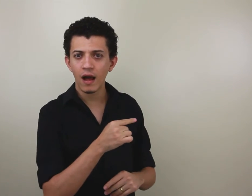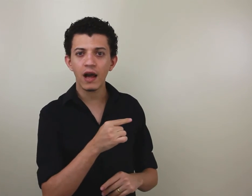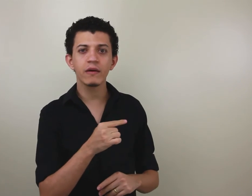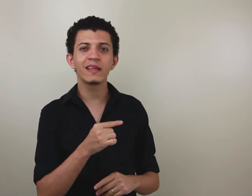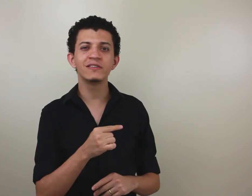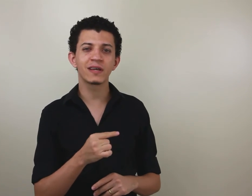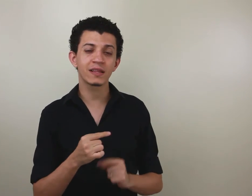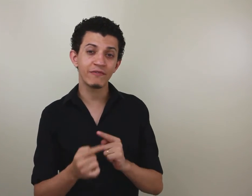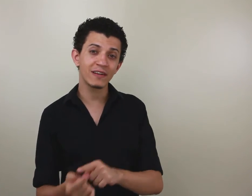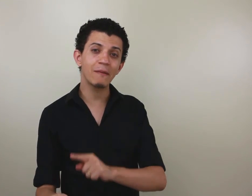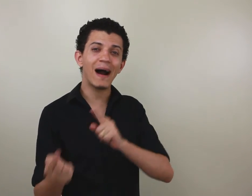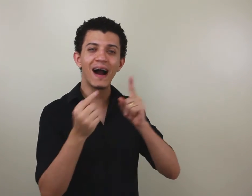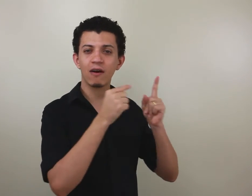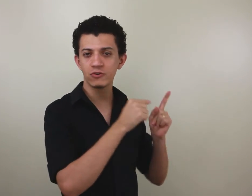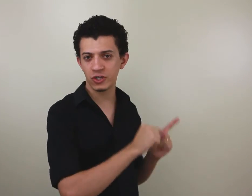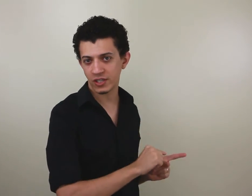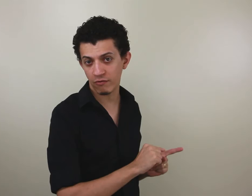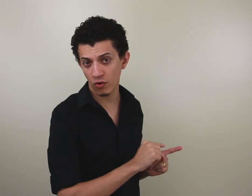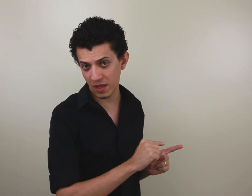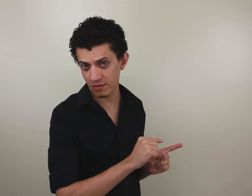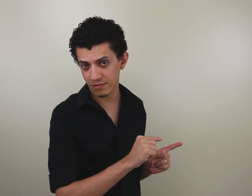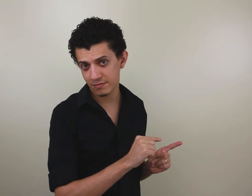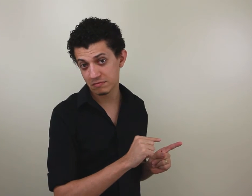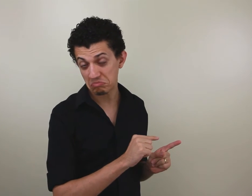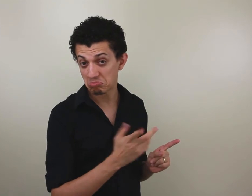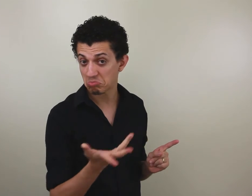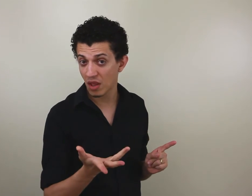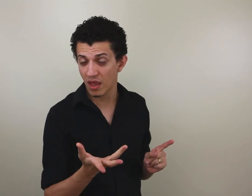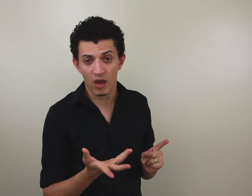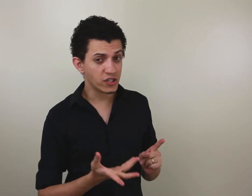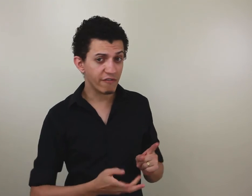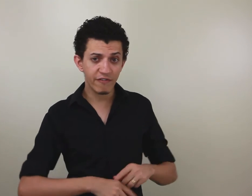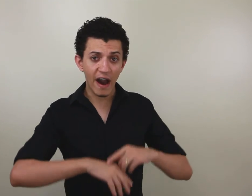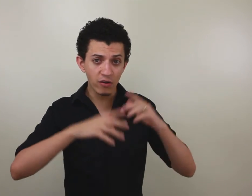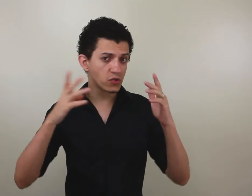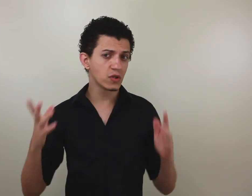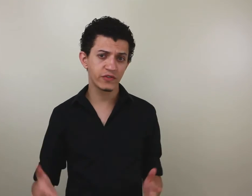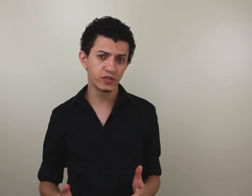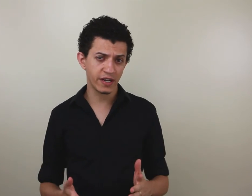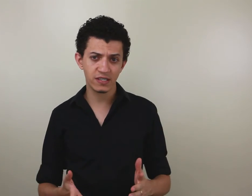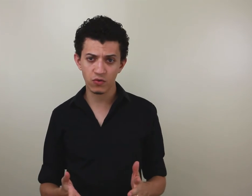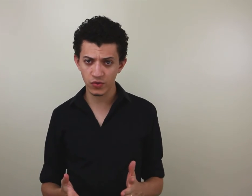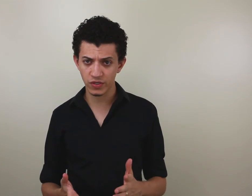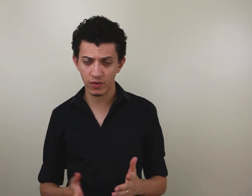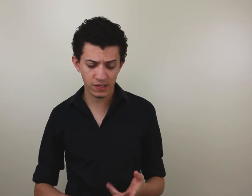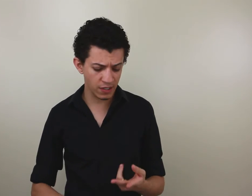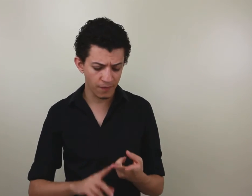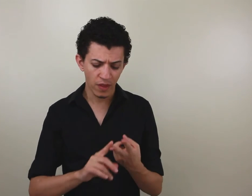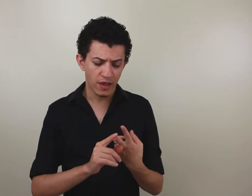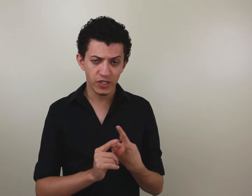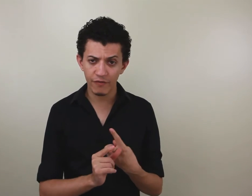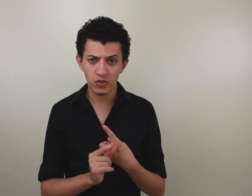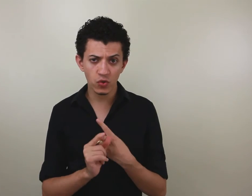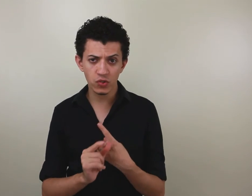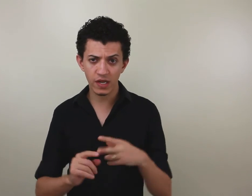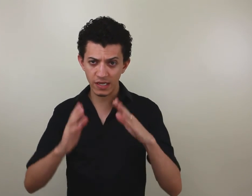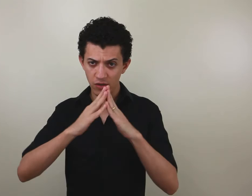Aí eu entendi que ela está falando da barraca onde a gente estava dormindo. Eu já vi vários surtos usando essa construção assim, já vi surtos usando essa